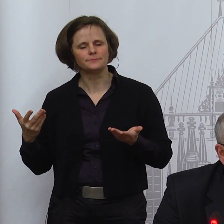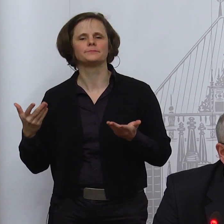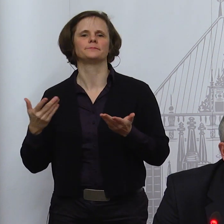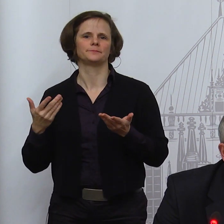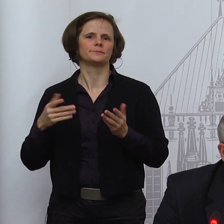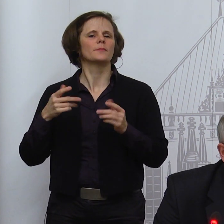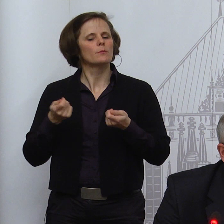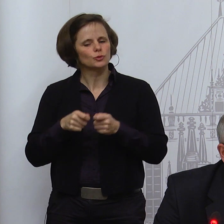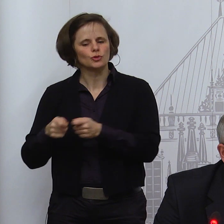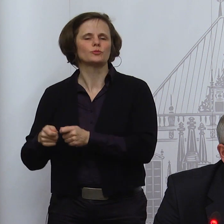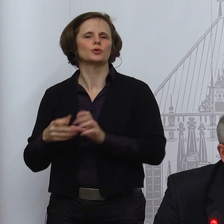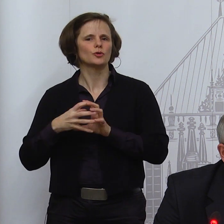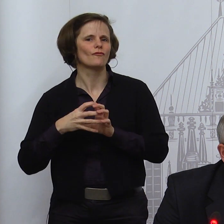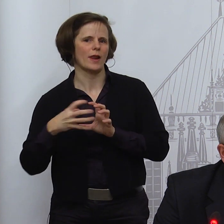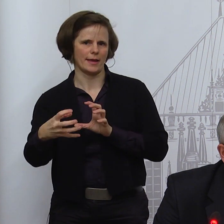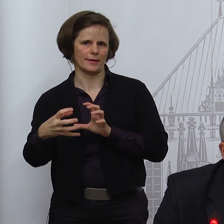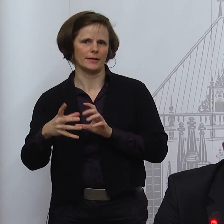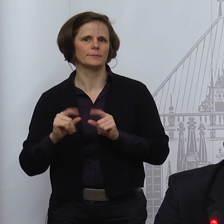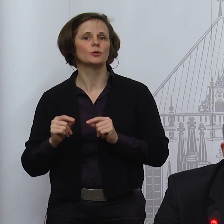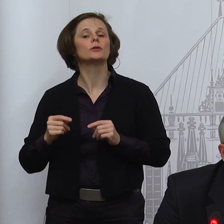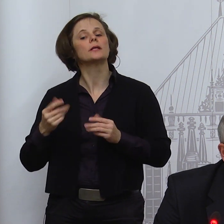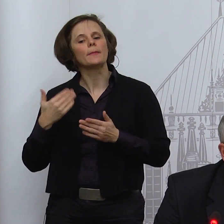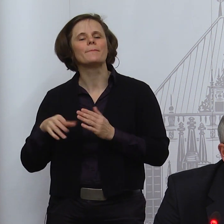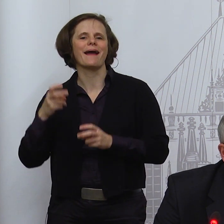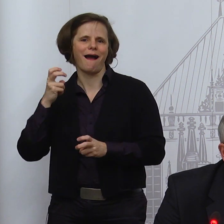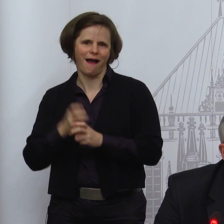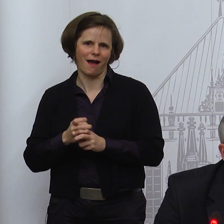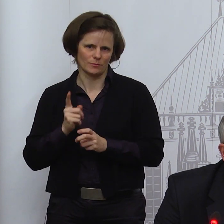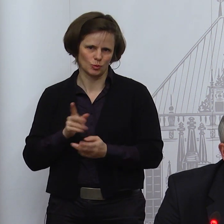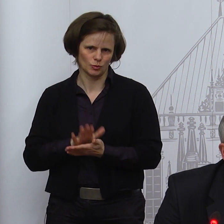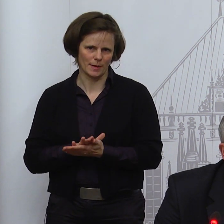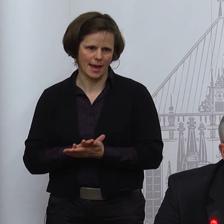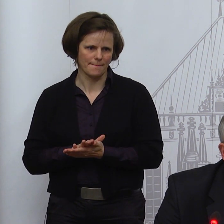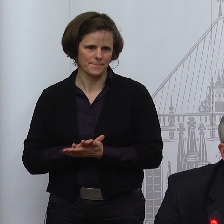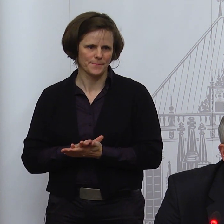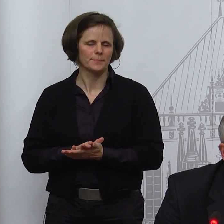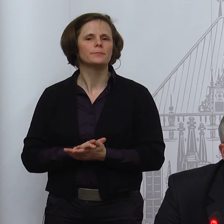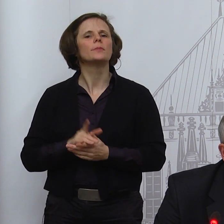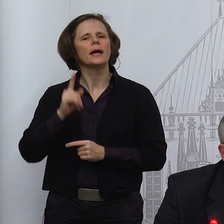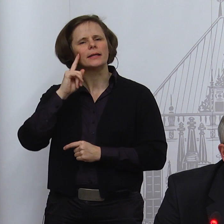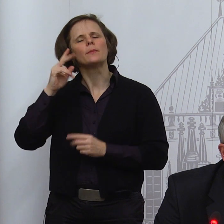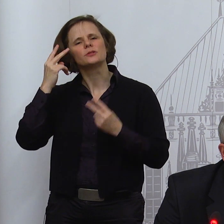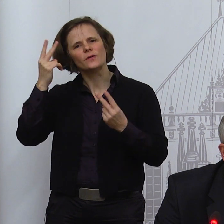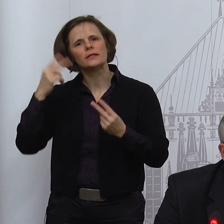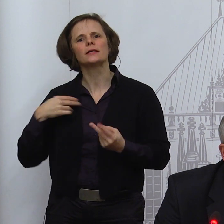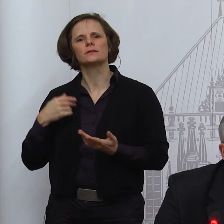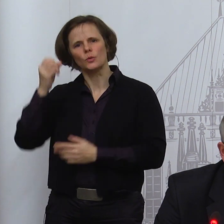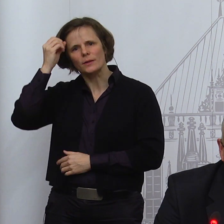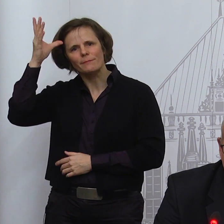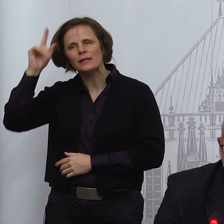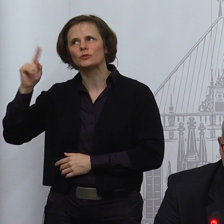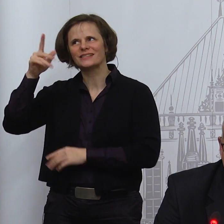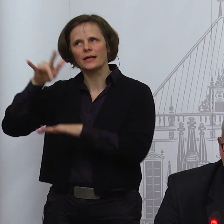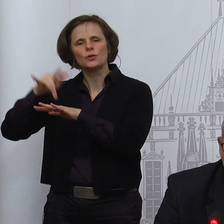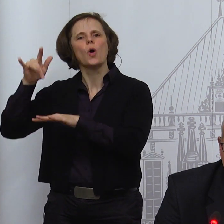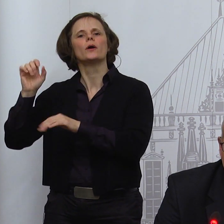umgehen, das werden wir im Senat beraten. Und ich glaube, da ist es auch wichtig, dass die Bildungssenatorin ein entscheidendes Wort mitredet